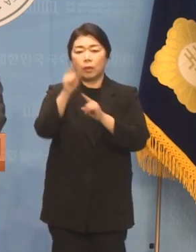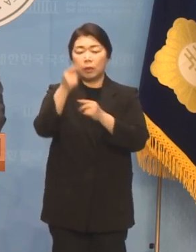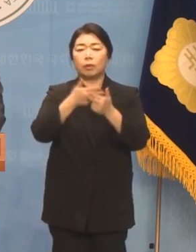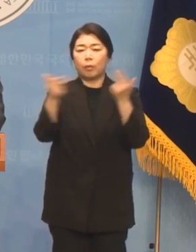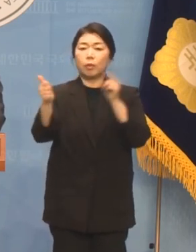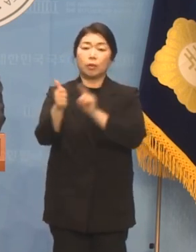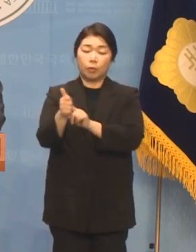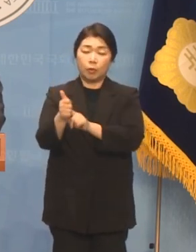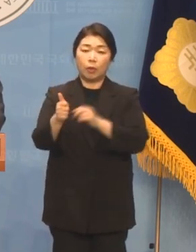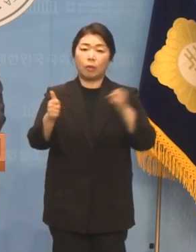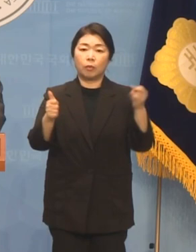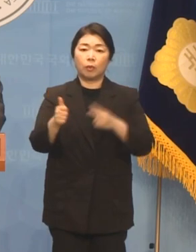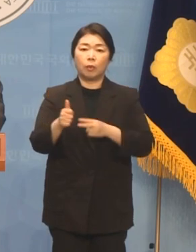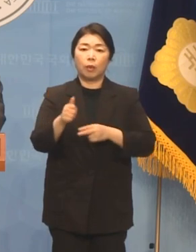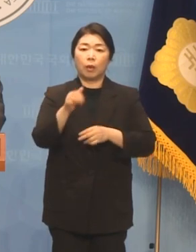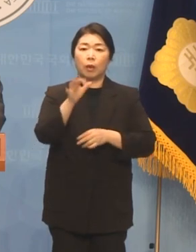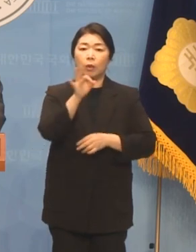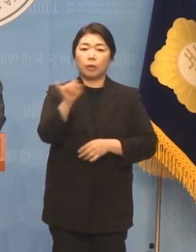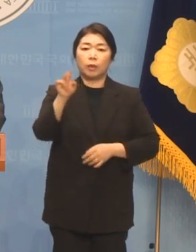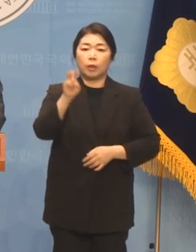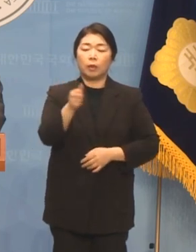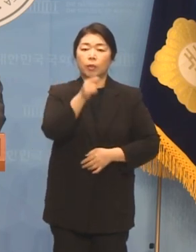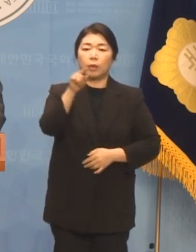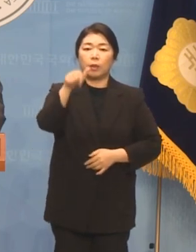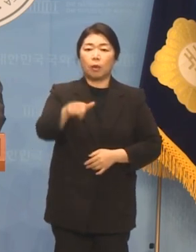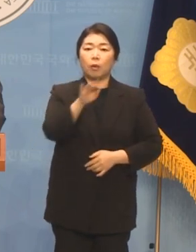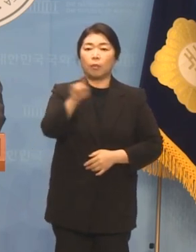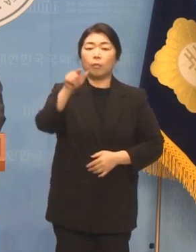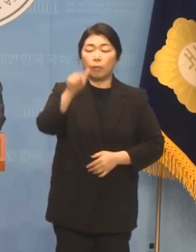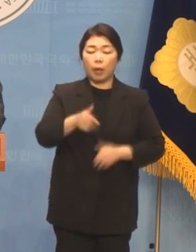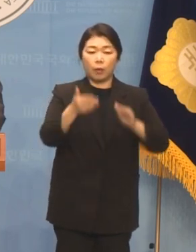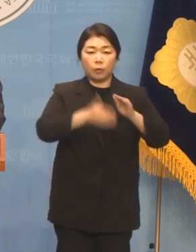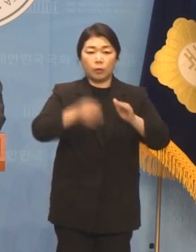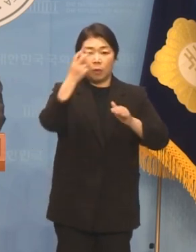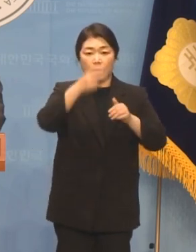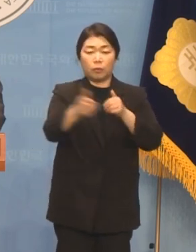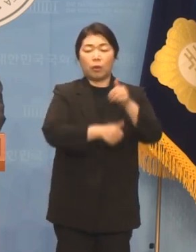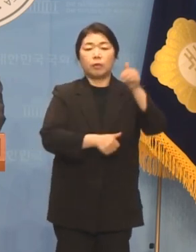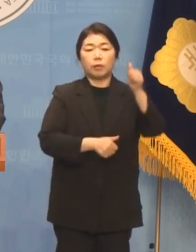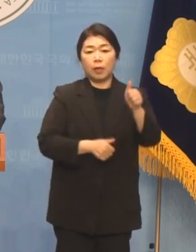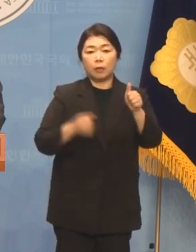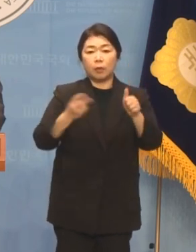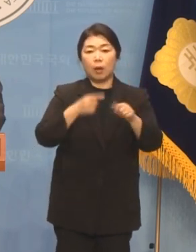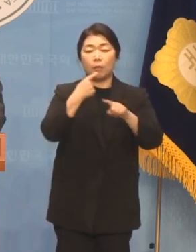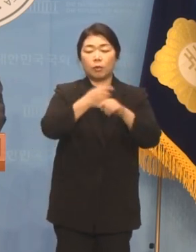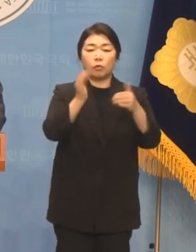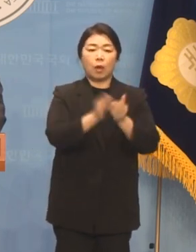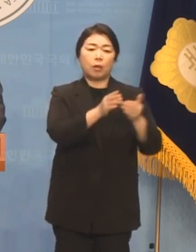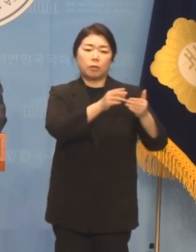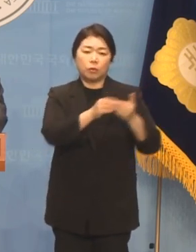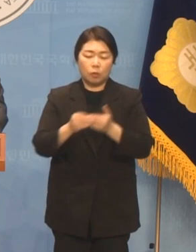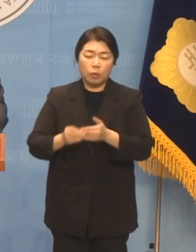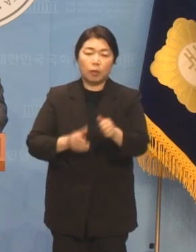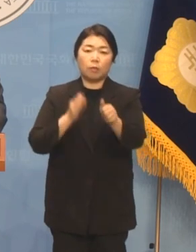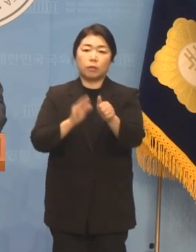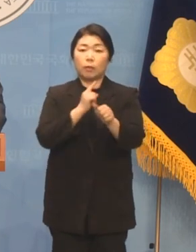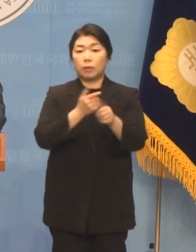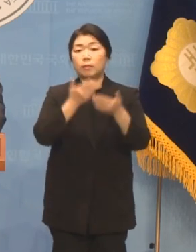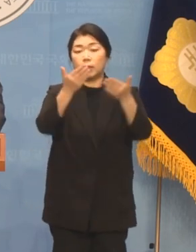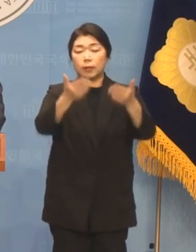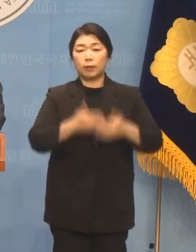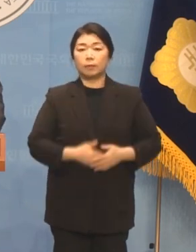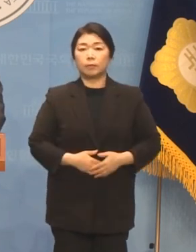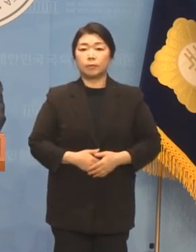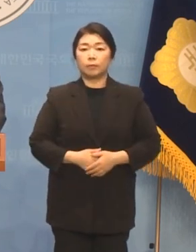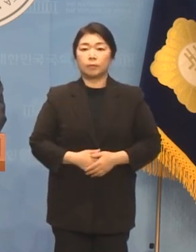대표님과 임혁백 공관위원장님 등을 비롯한 민주당 지도부께 간곡히 호소드립니다